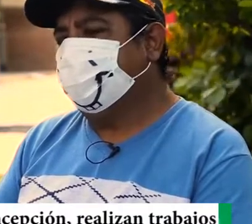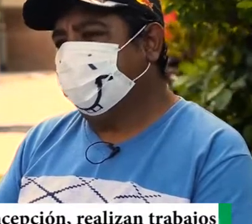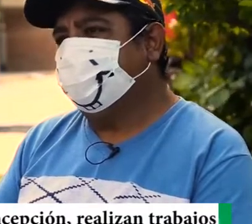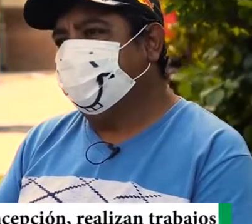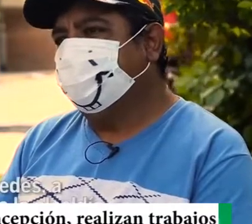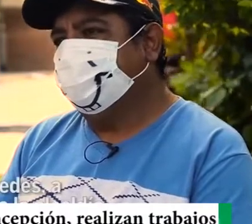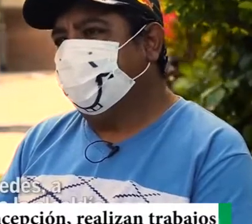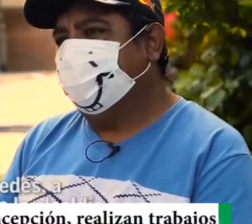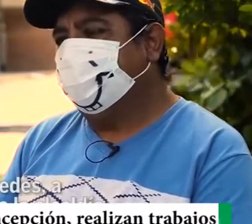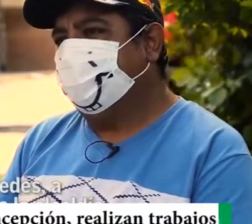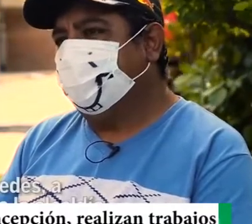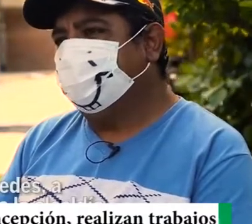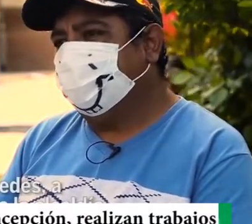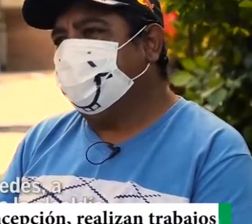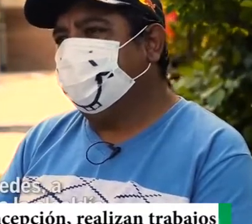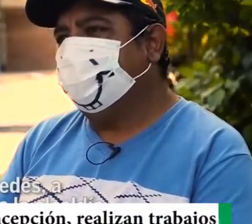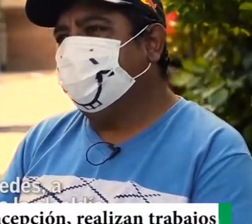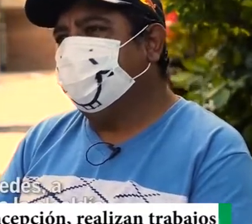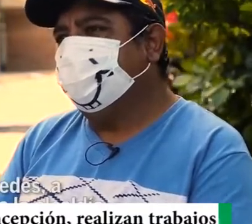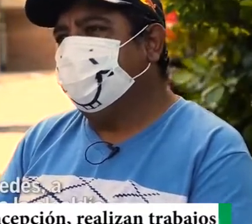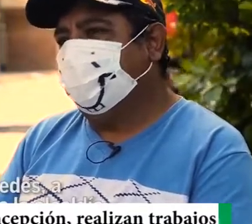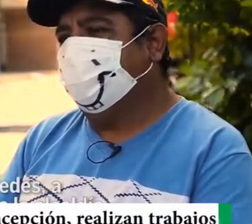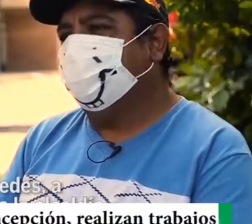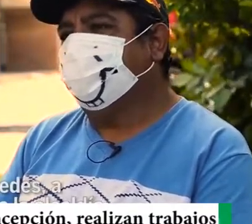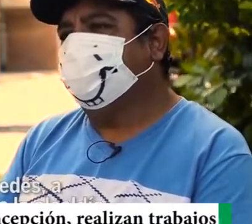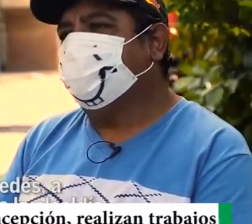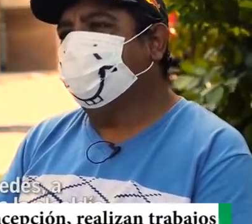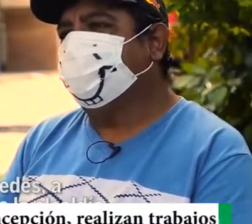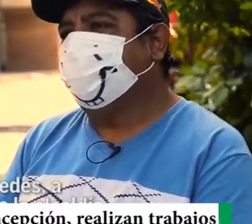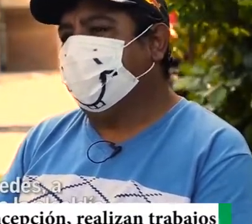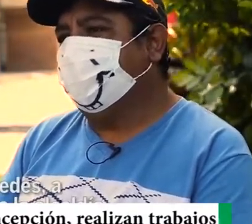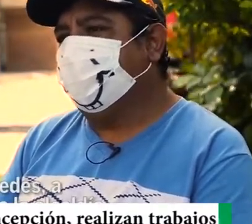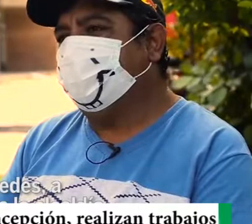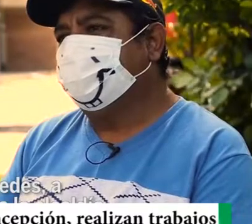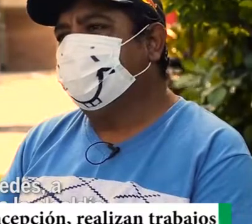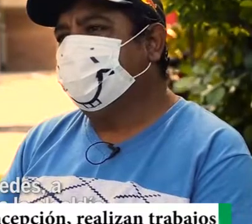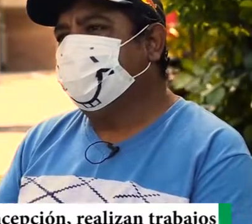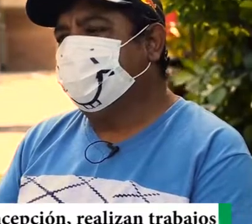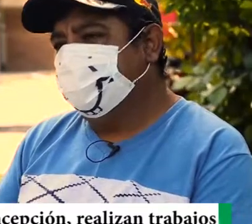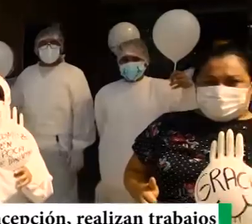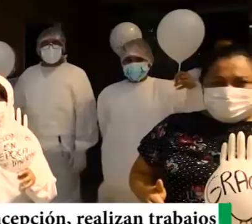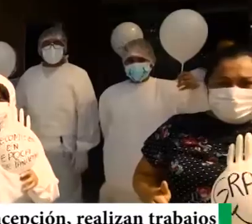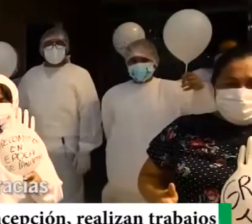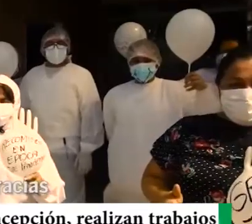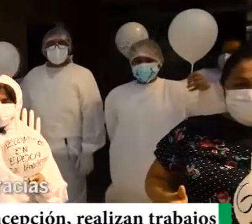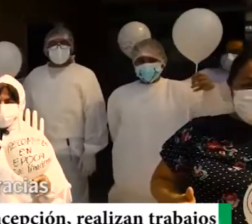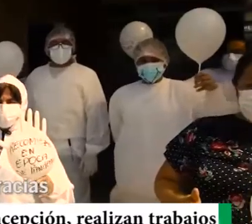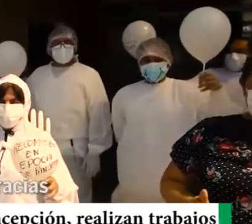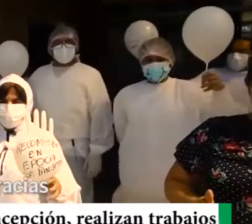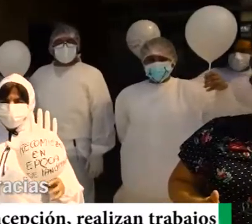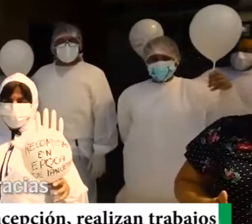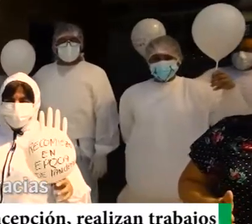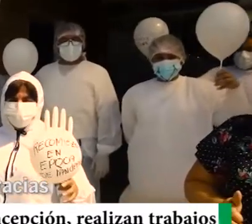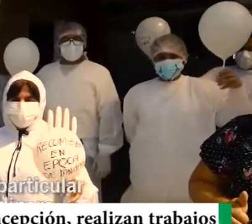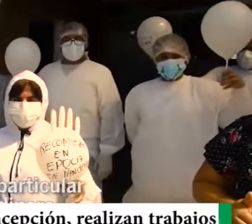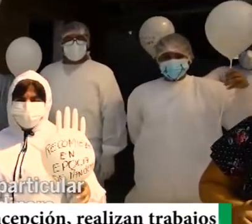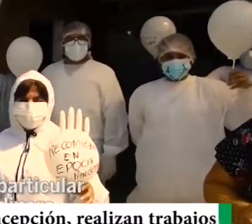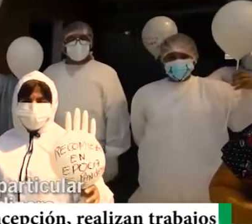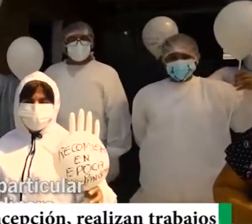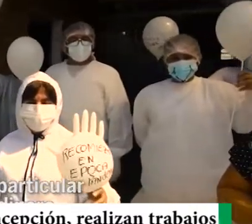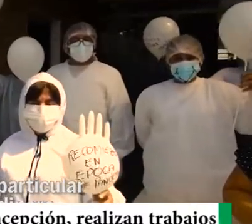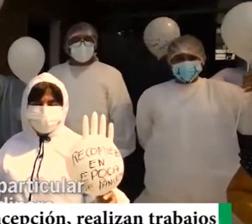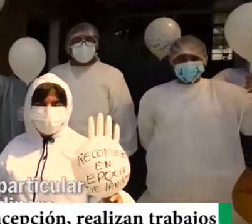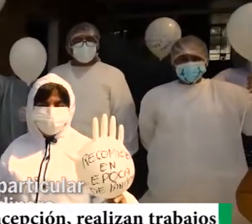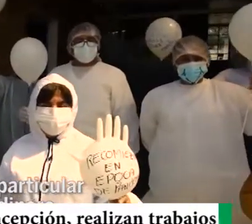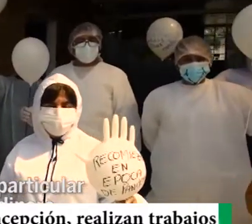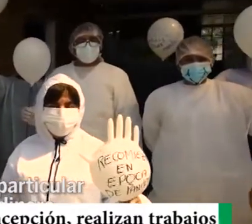gracias al sede, a la gobernación, a la alcaldía. Muchas gracias, porque si uno se va